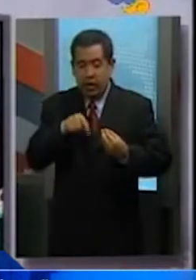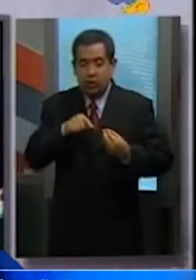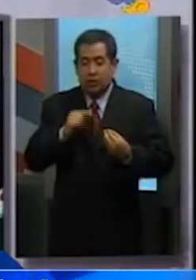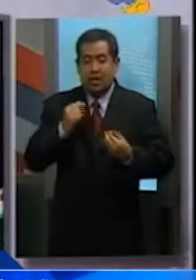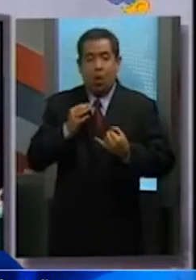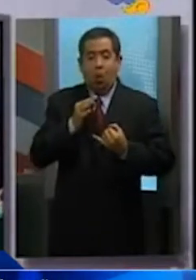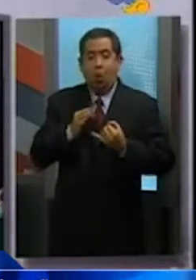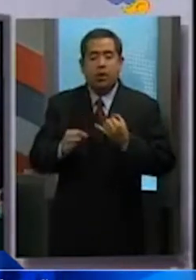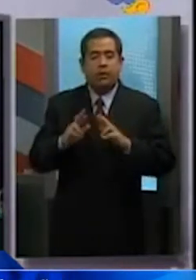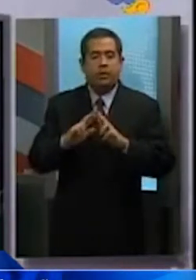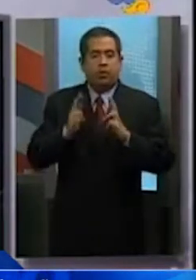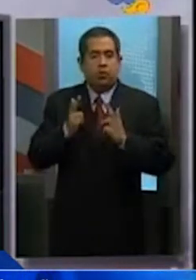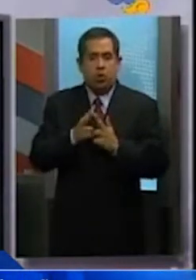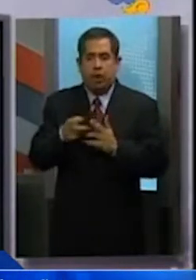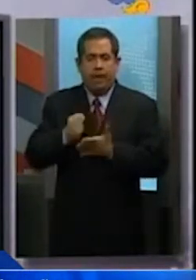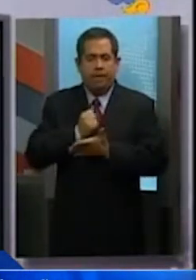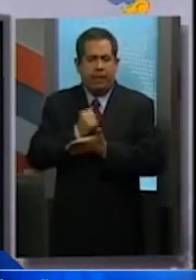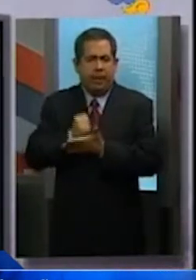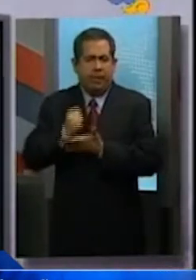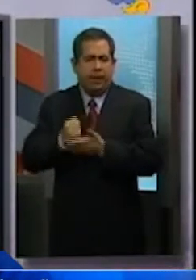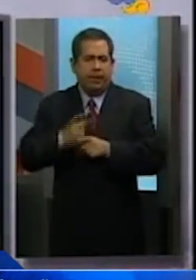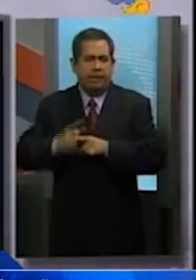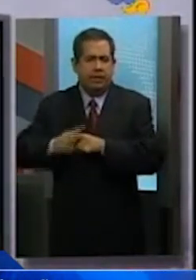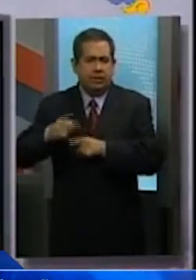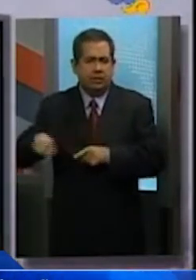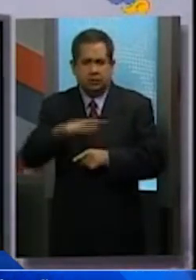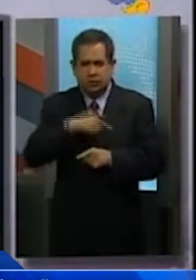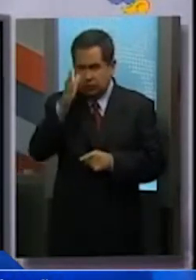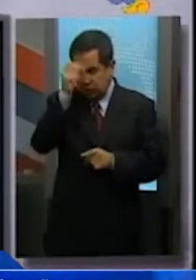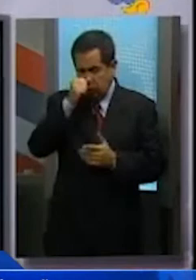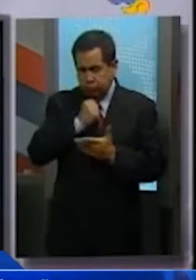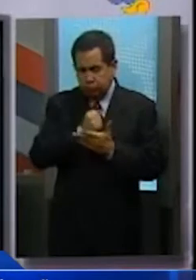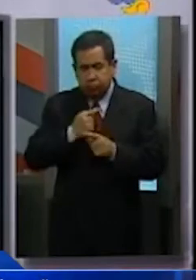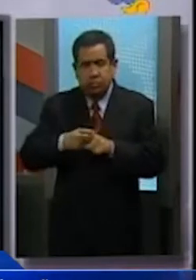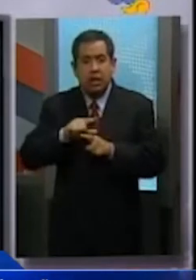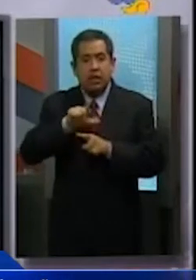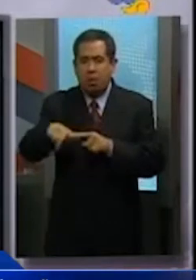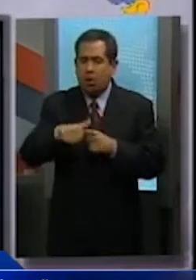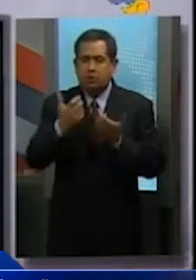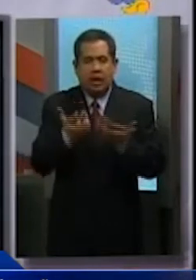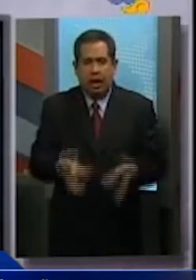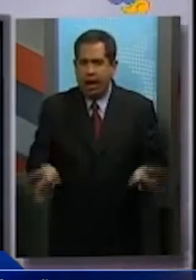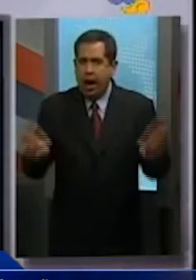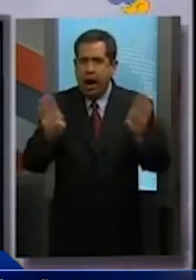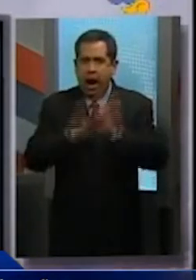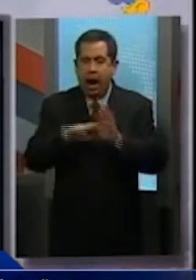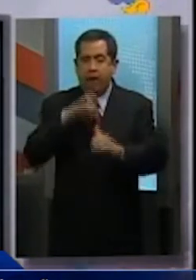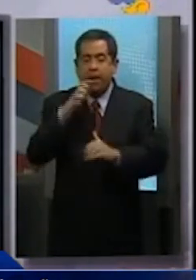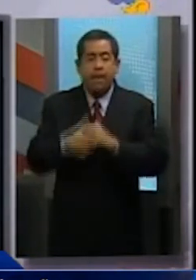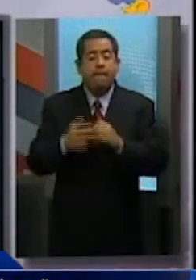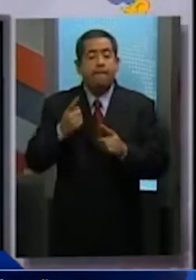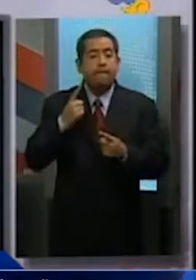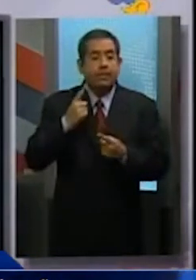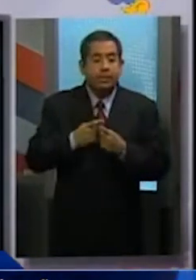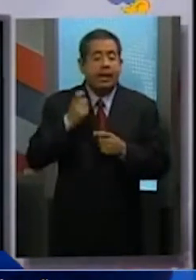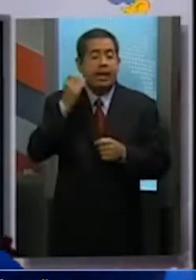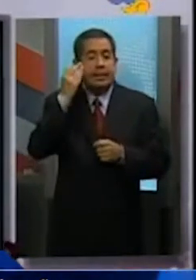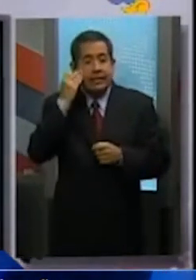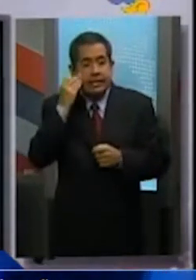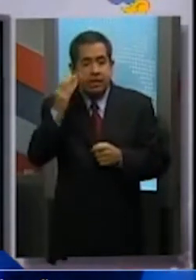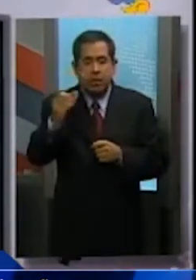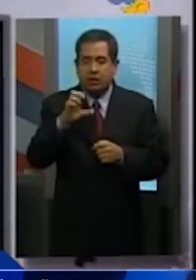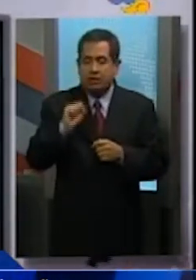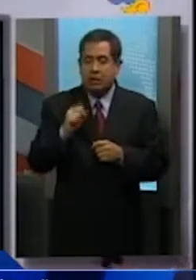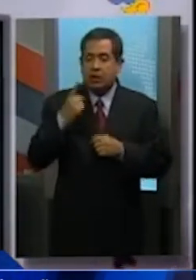reunión de trabajo en la que se aprobaron diversos puntos de acuerdo. Posteriormente se clausuraron los trabajos de este primer receso de la labor de la